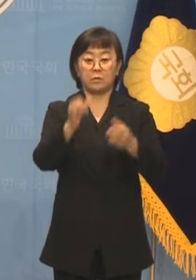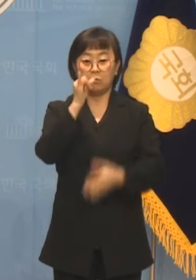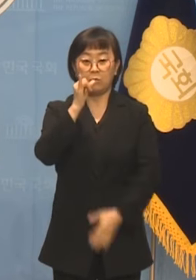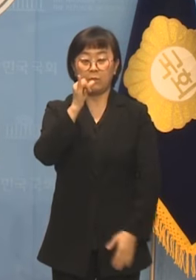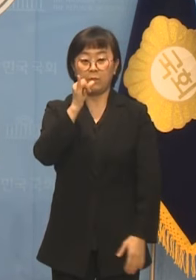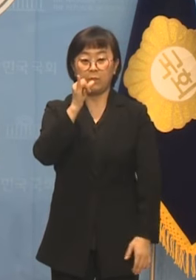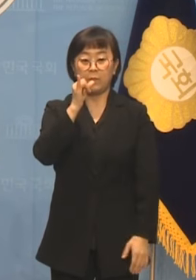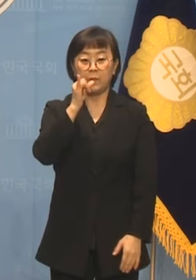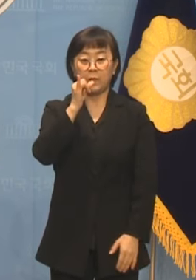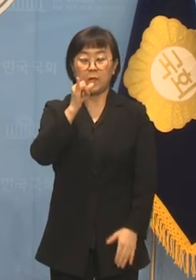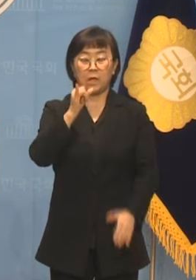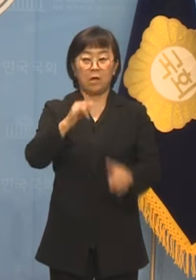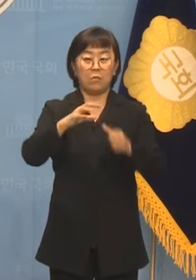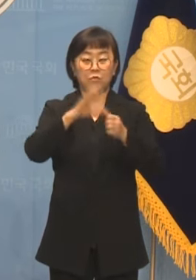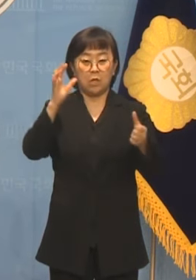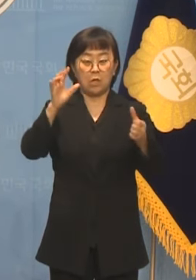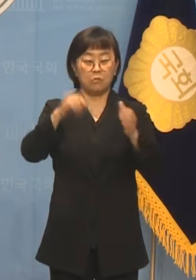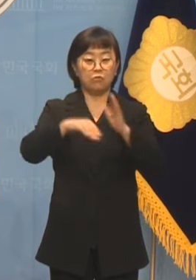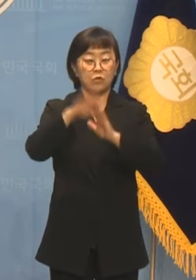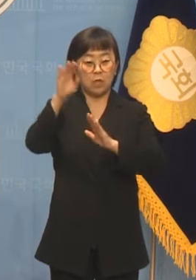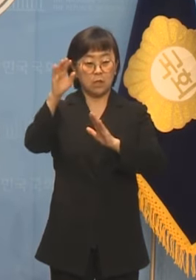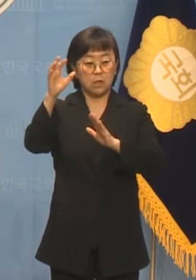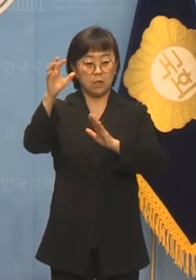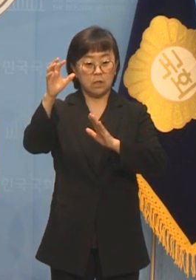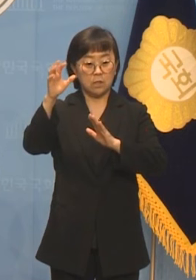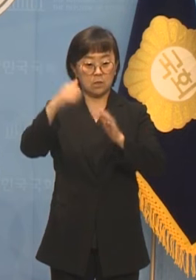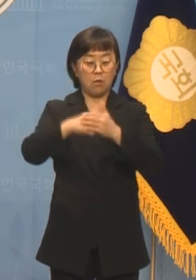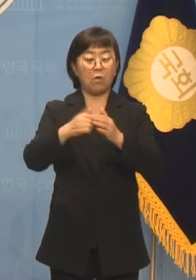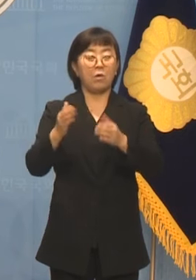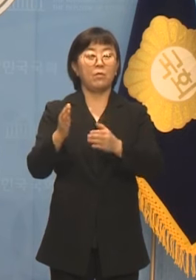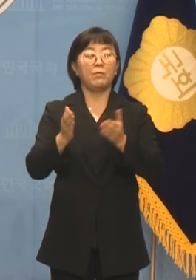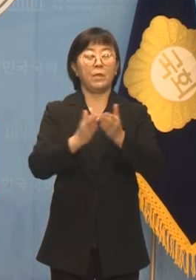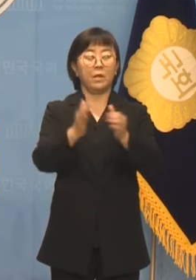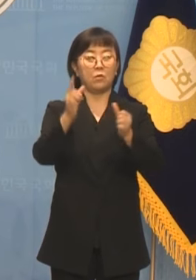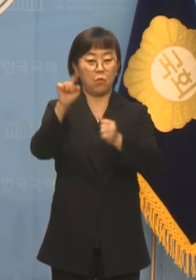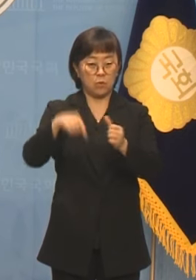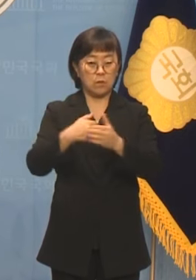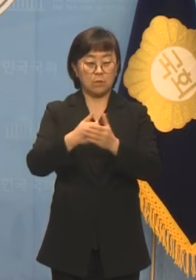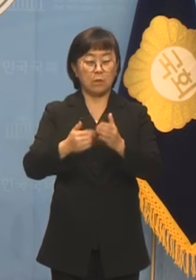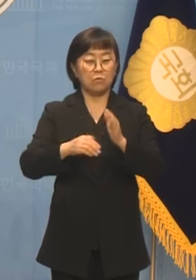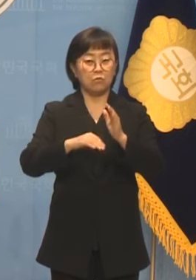탈북 어민이 강제로 북송당하는 일까지 발생했습니다